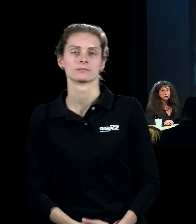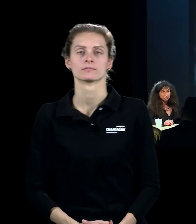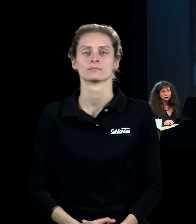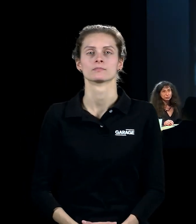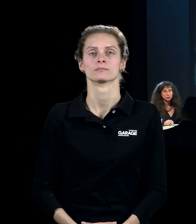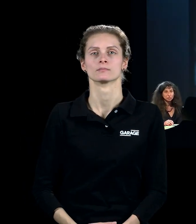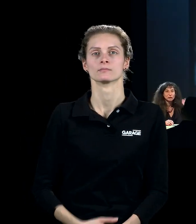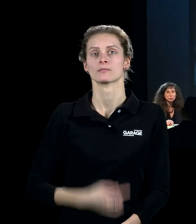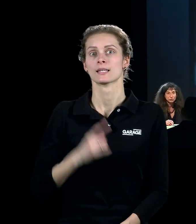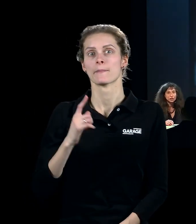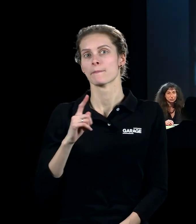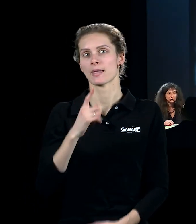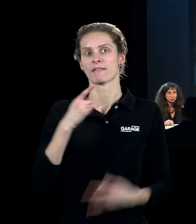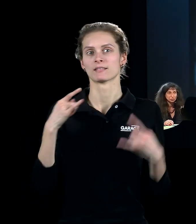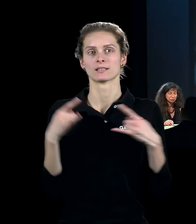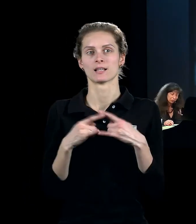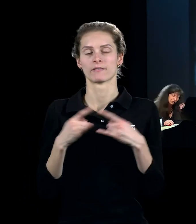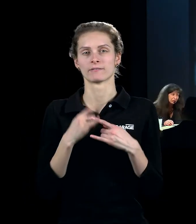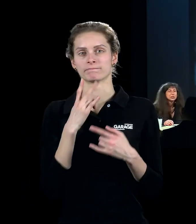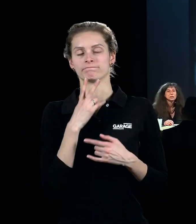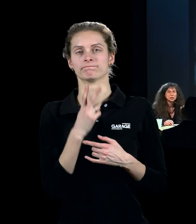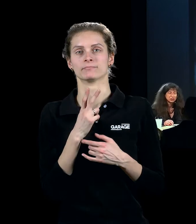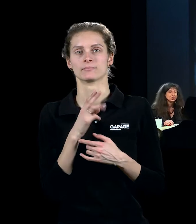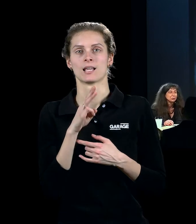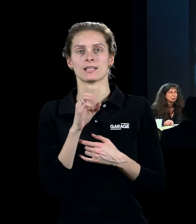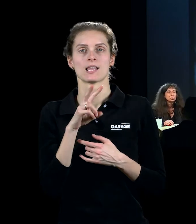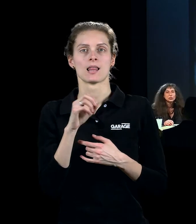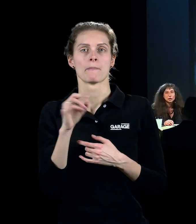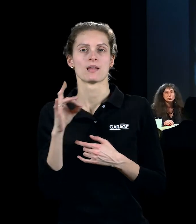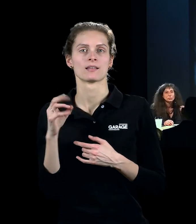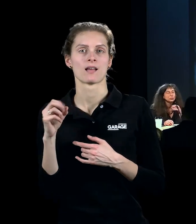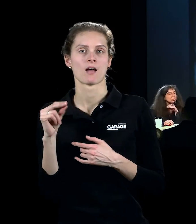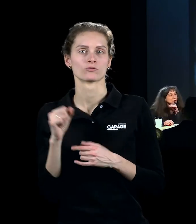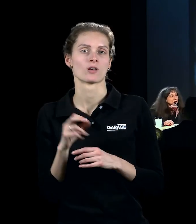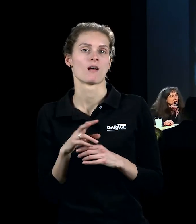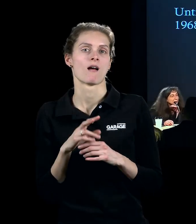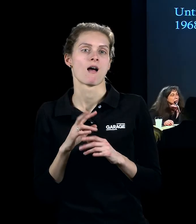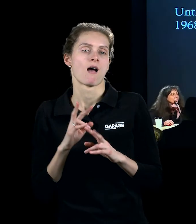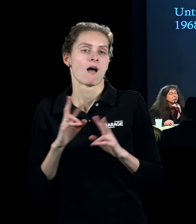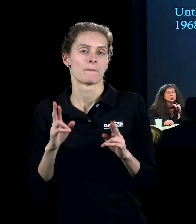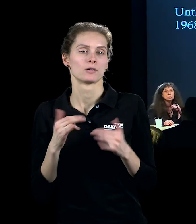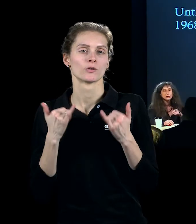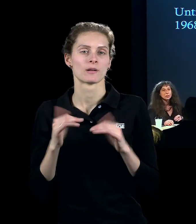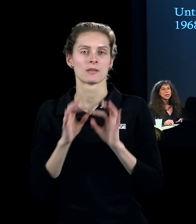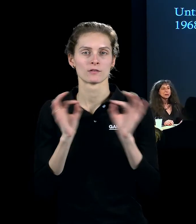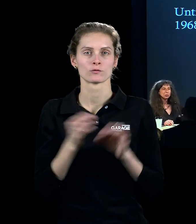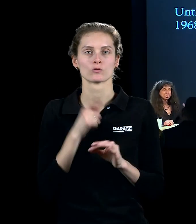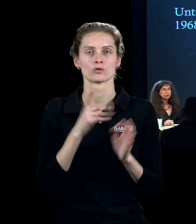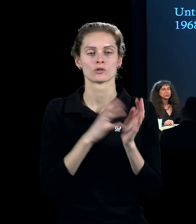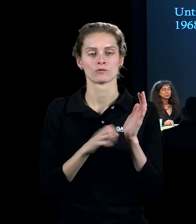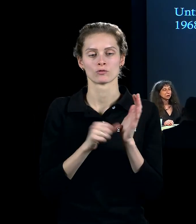вот одну из первых телепередач, телевизионную передачу «Современный искусство» в 68-м году делает Пины.